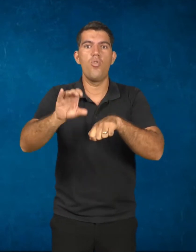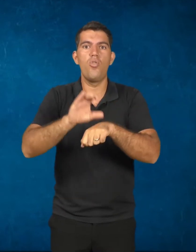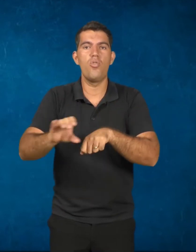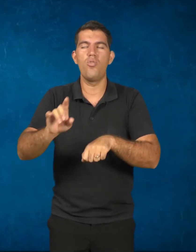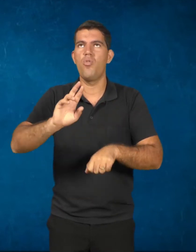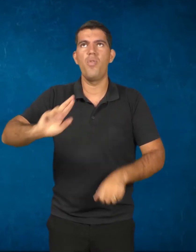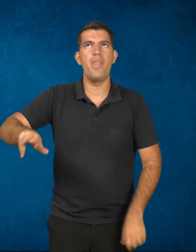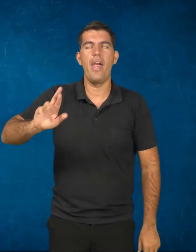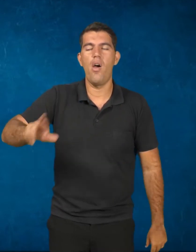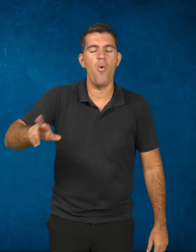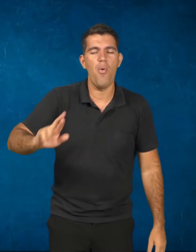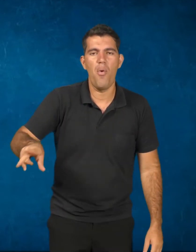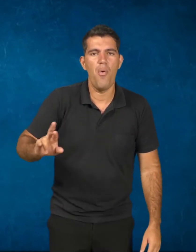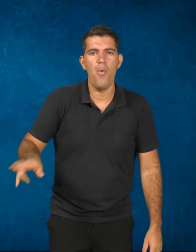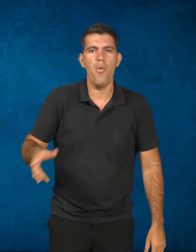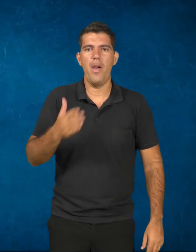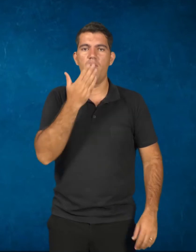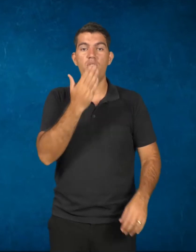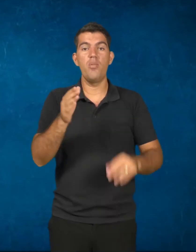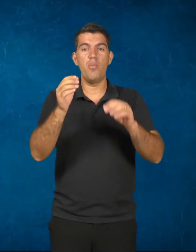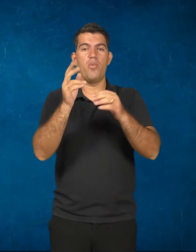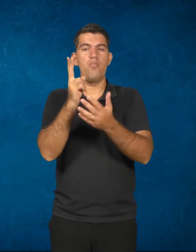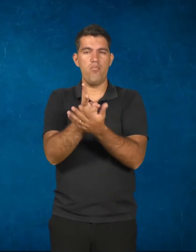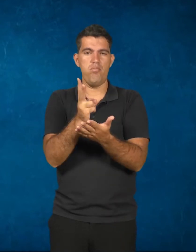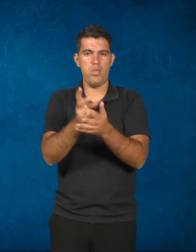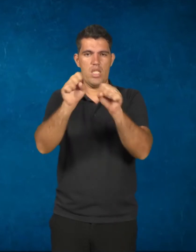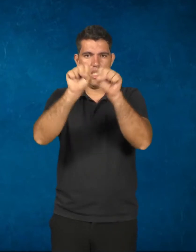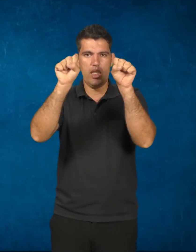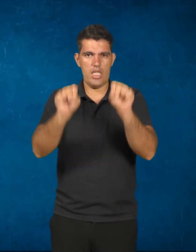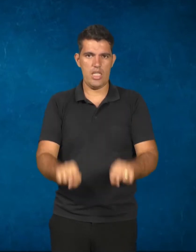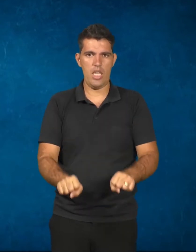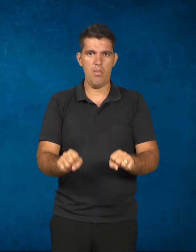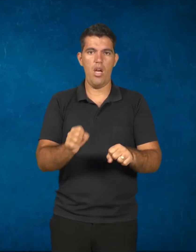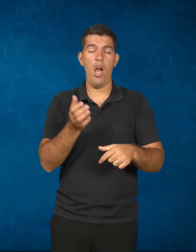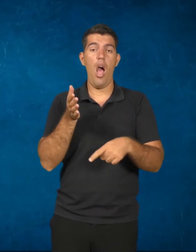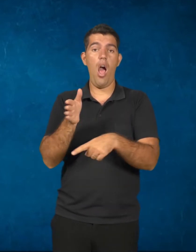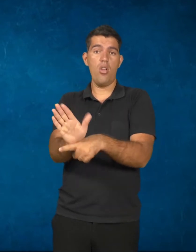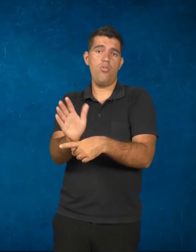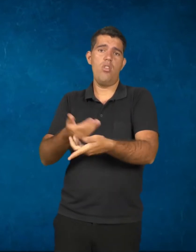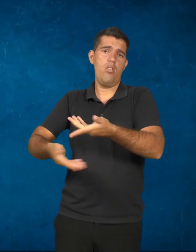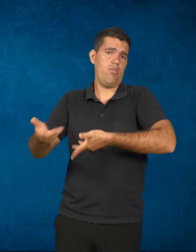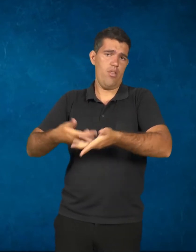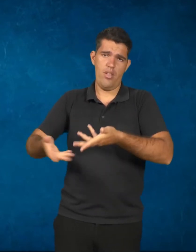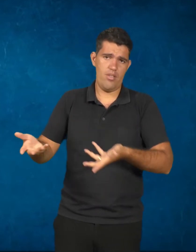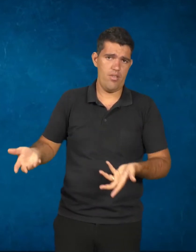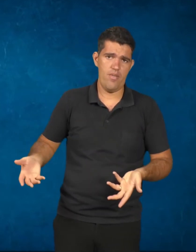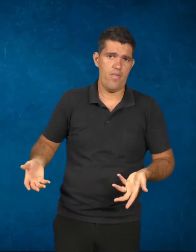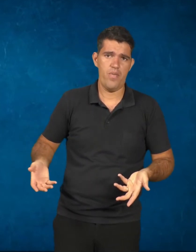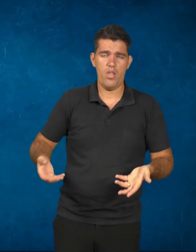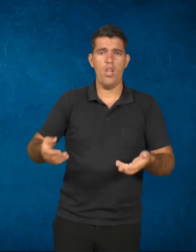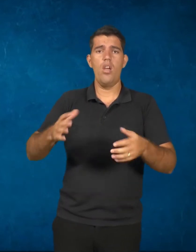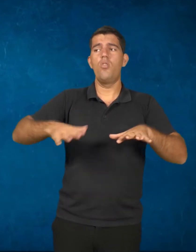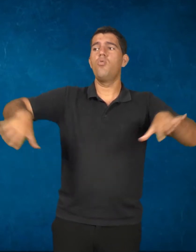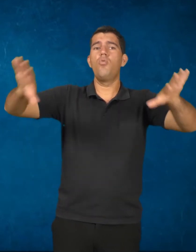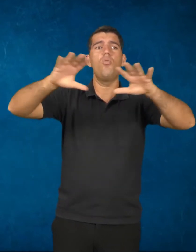forma sistematizada que propicia a articulação das questões do mundo do trabalho